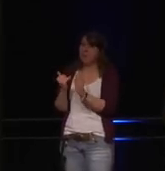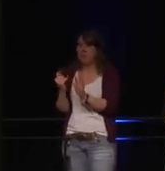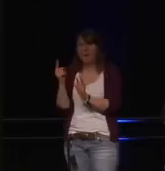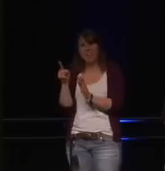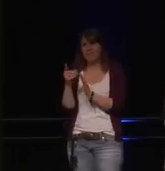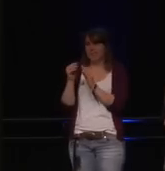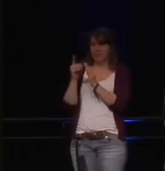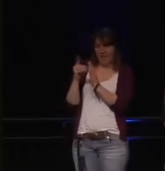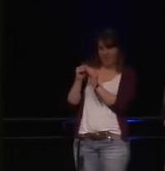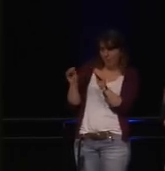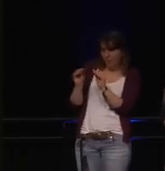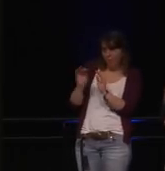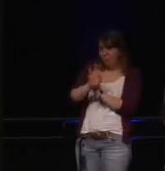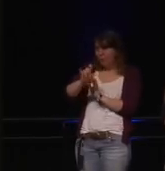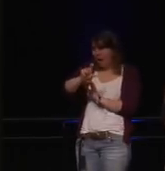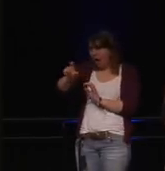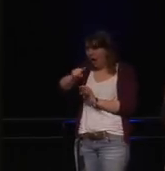Aber es ist sehr wertvoll.